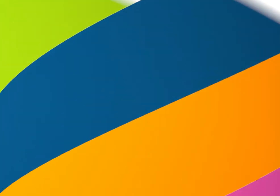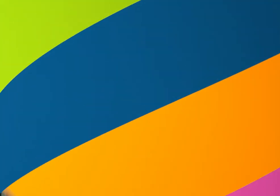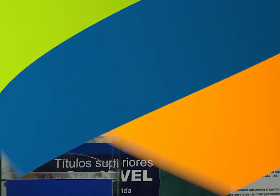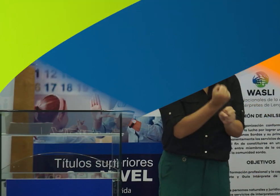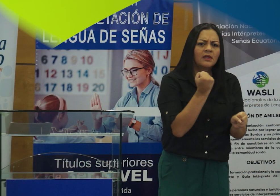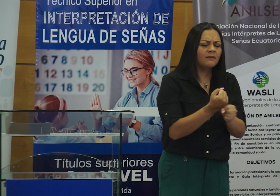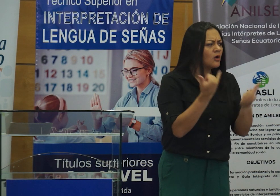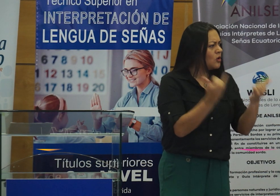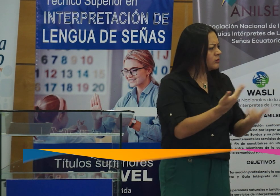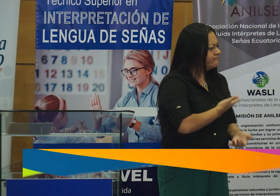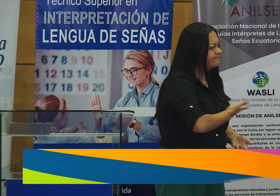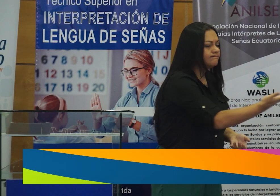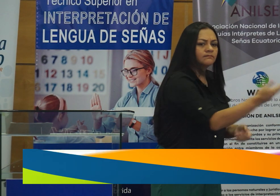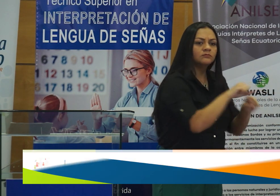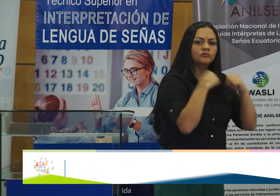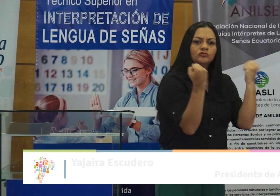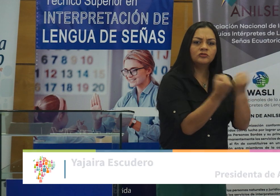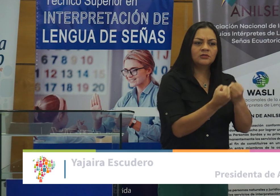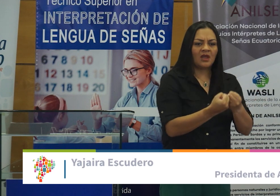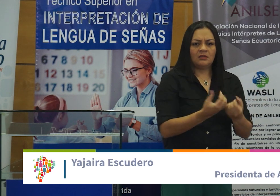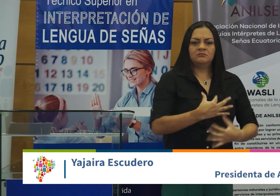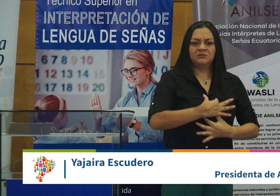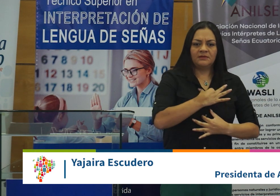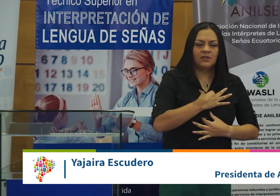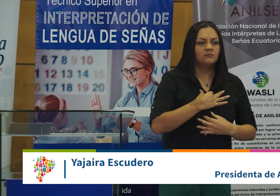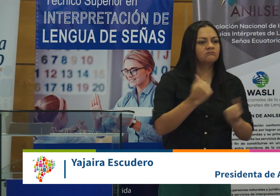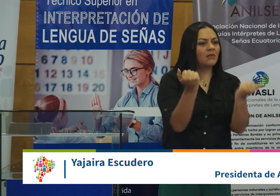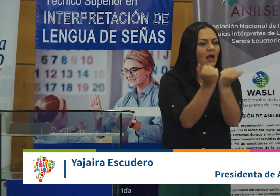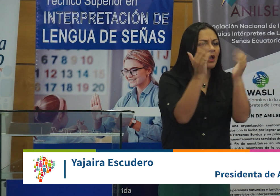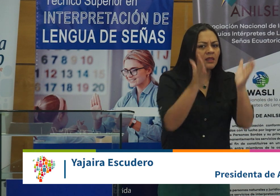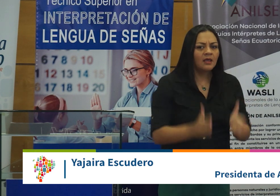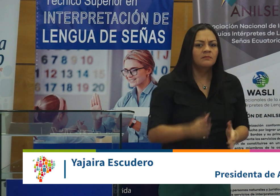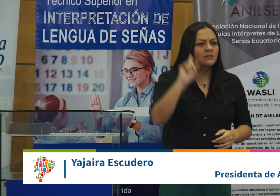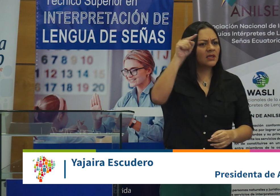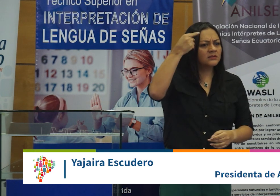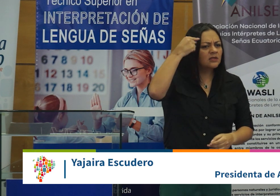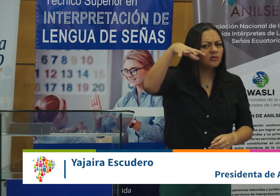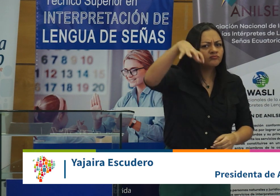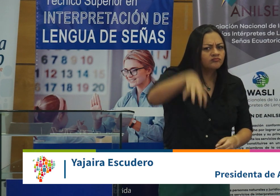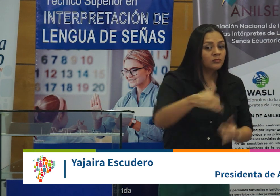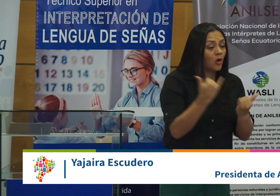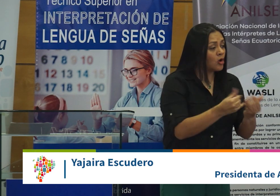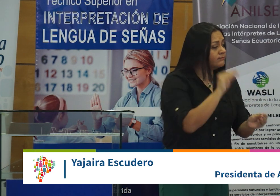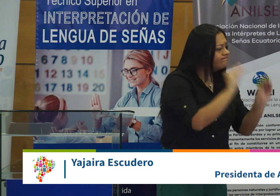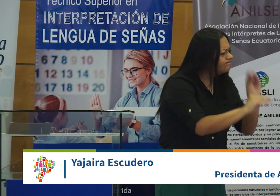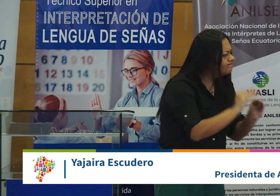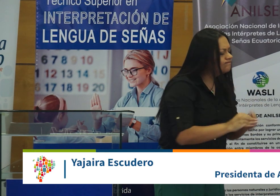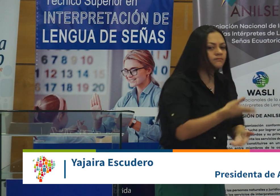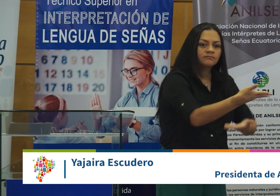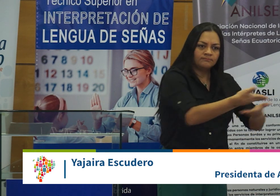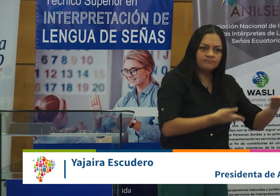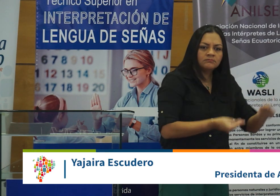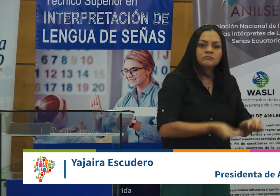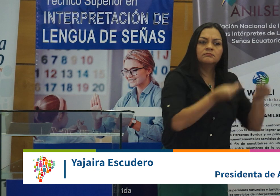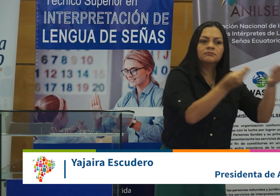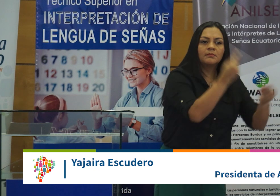Trabajar de manera conjunta entre la sociedad civil, la academia y el Estado en la entrega de este perfil con la